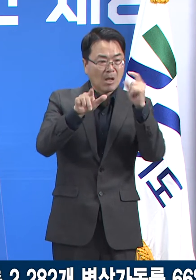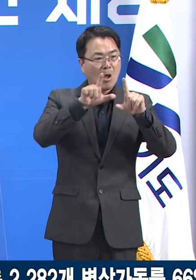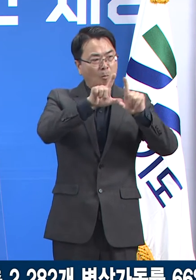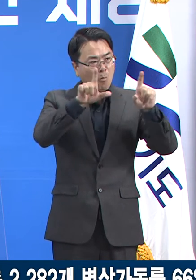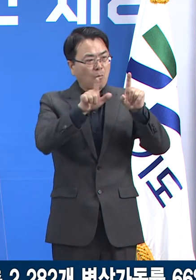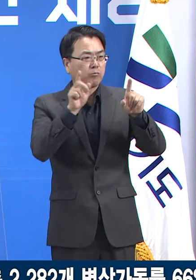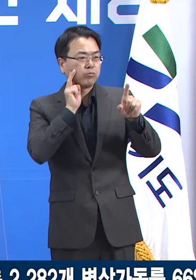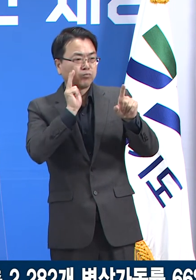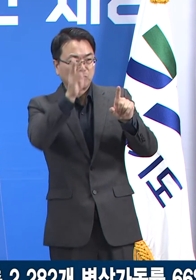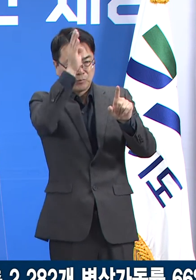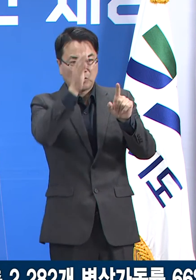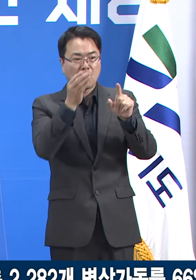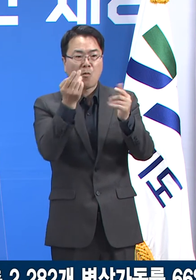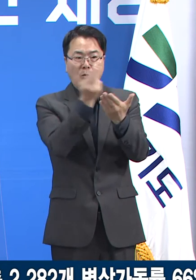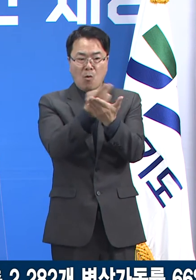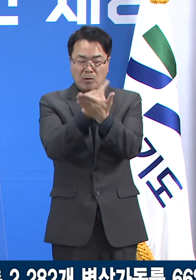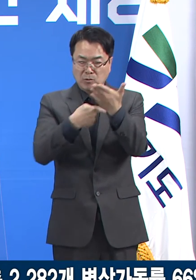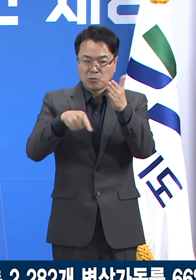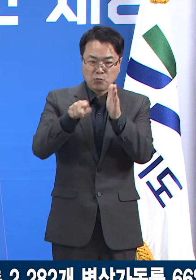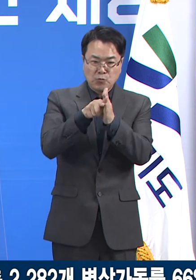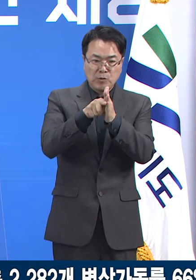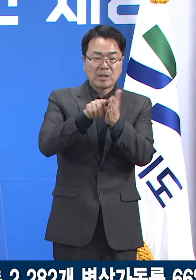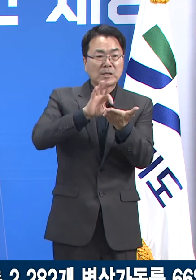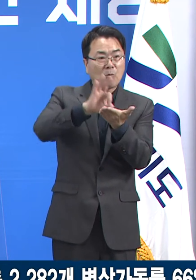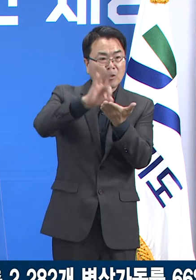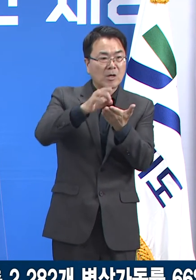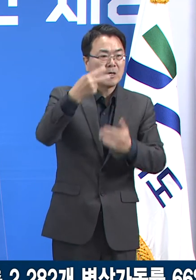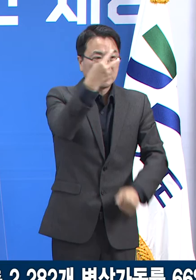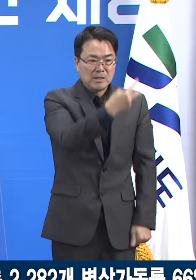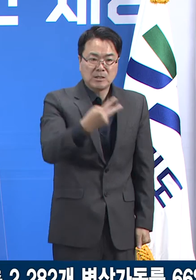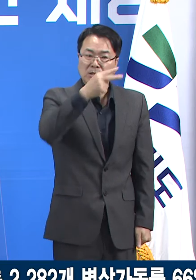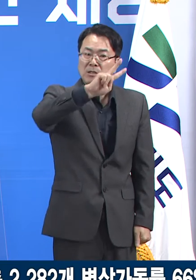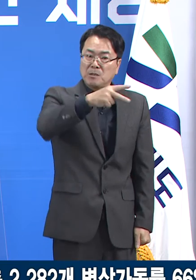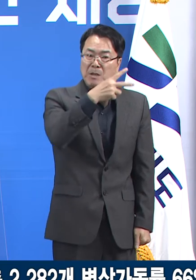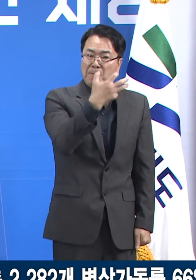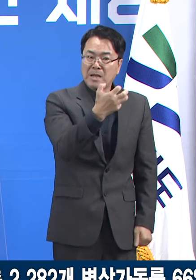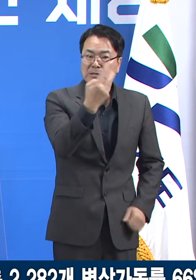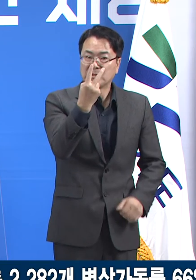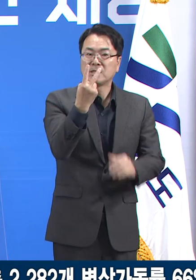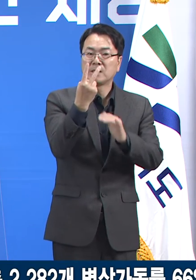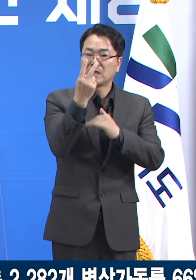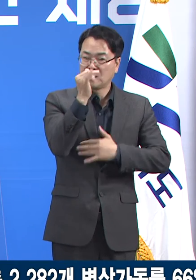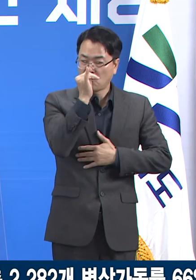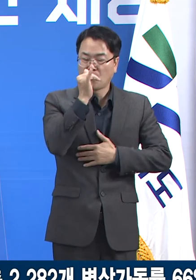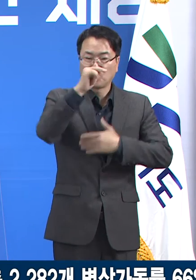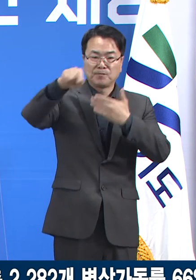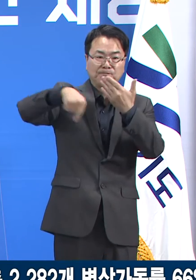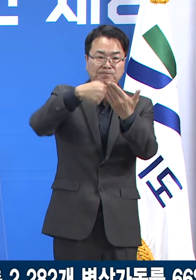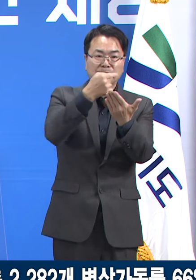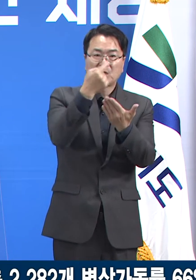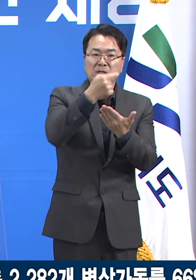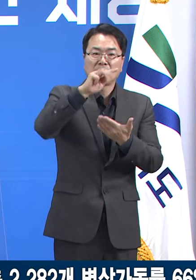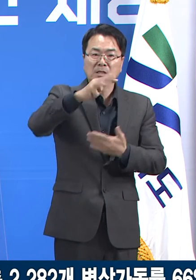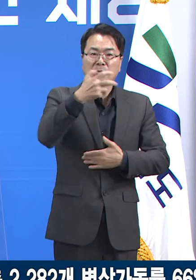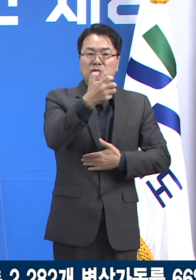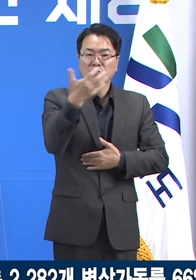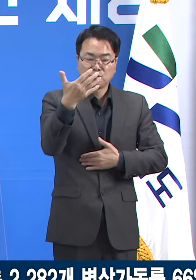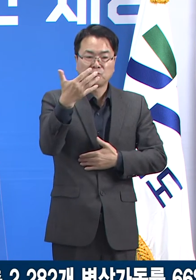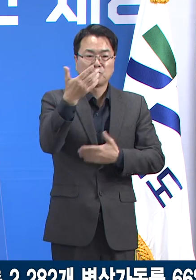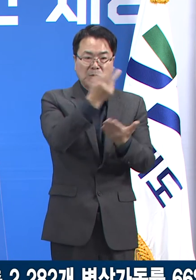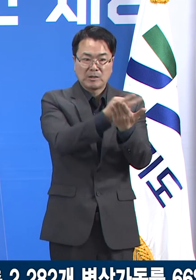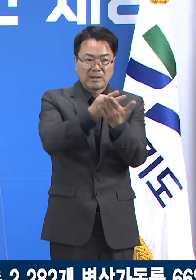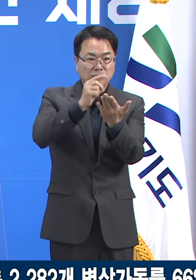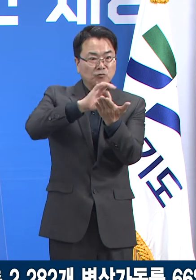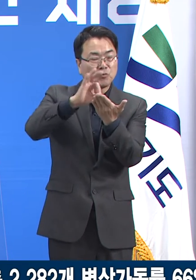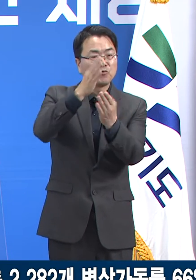병상을 합한 도내 의료기관 확보 병상은 총 2,282개입니다. 현재 1,499개 병상을 사용하고